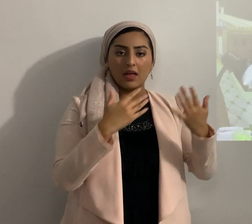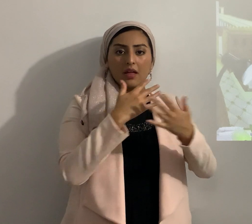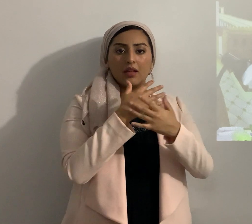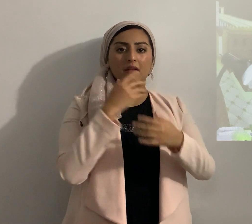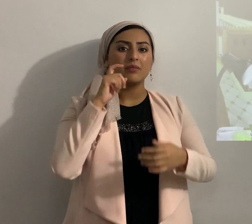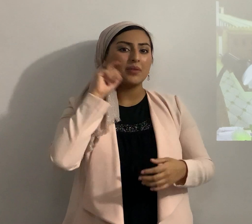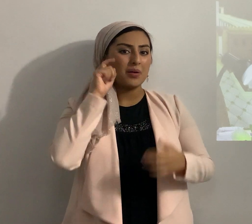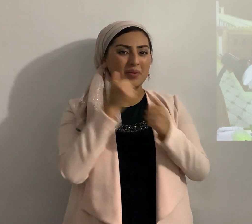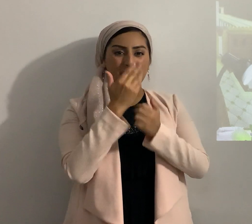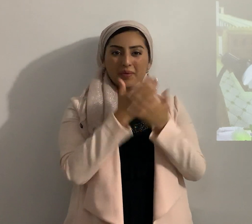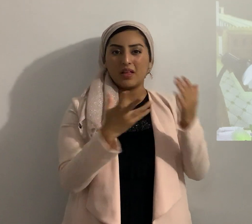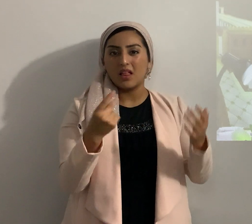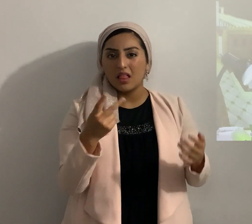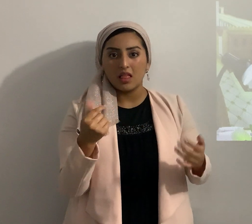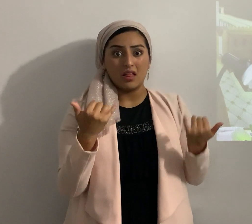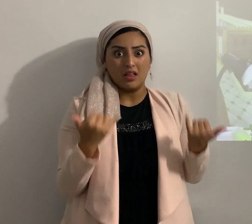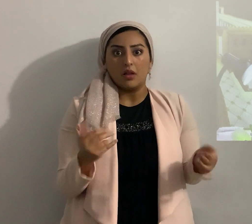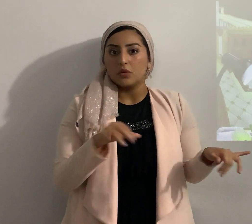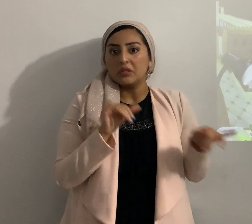etcétera cosa que ahora es súper común